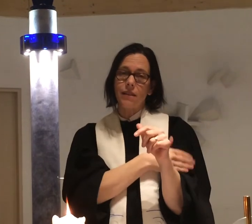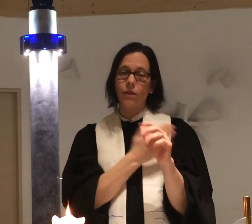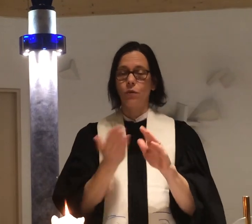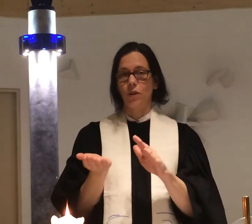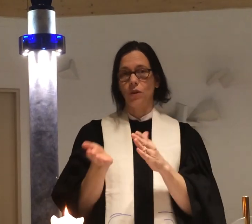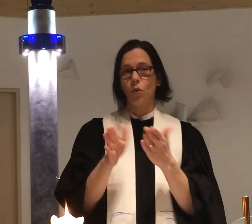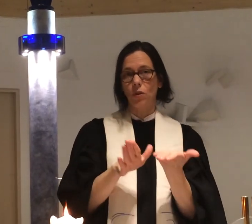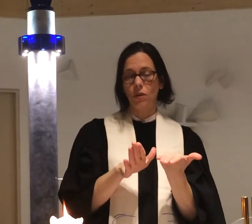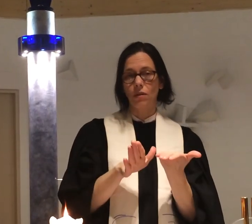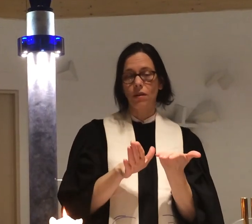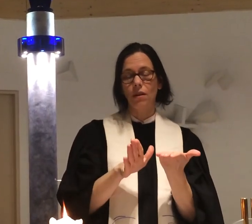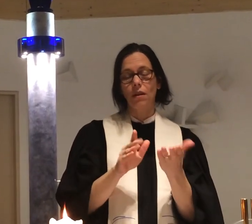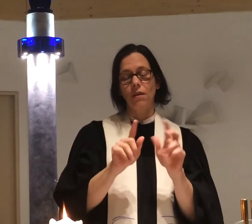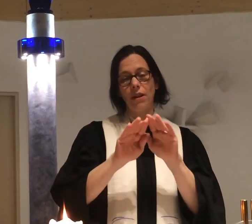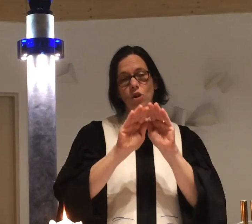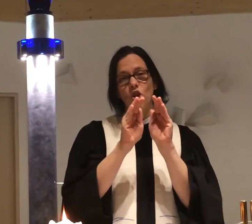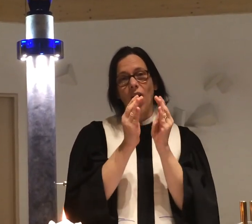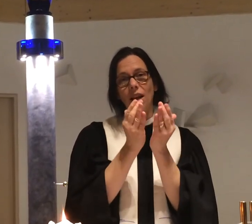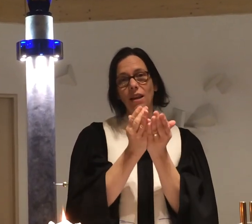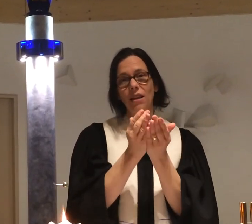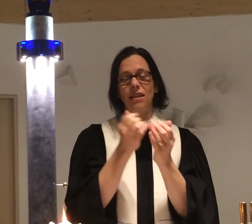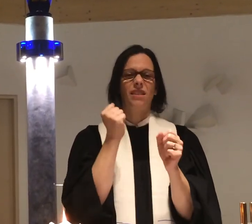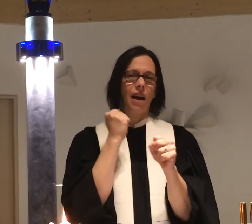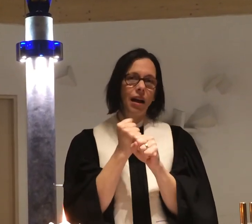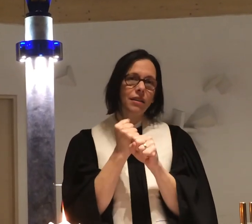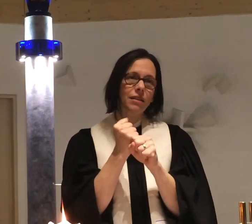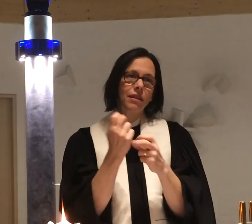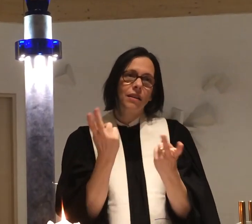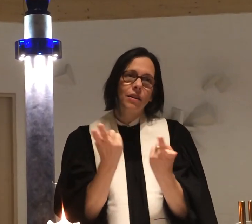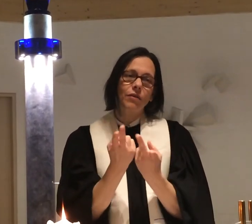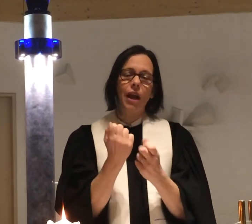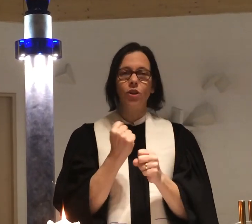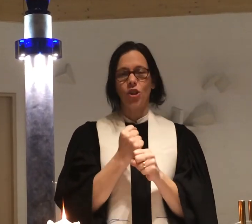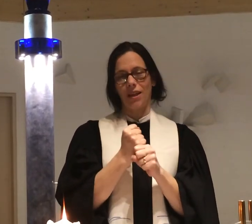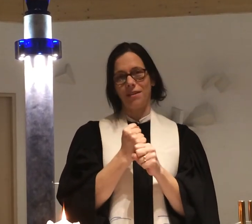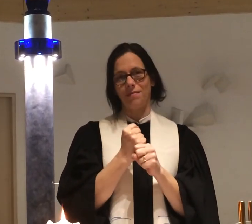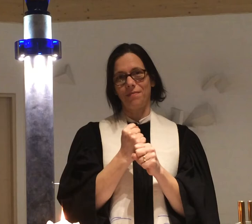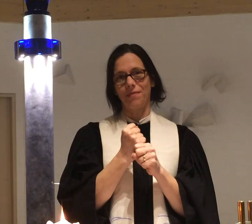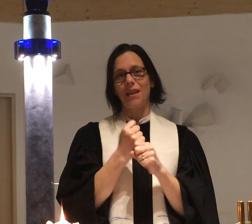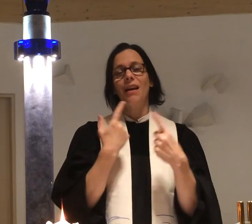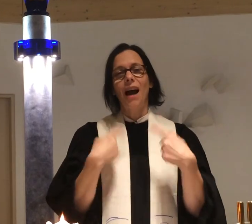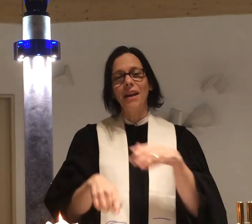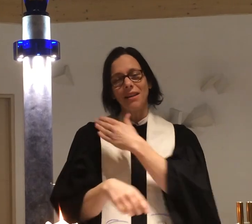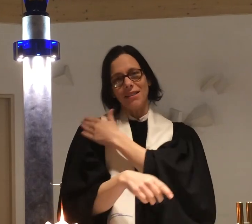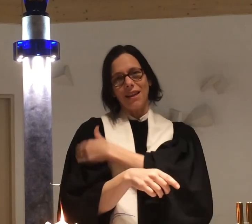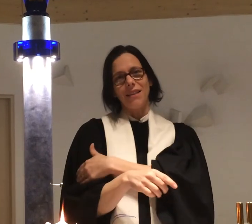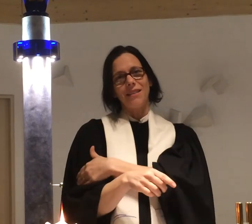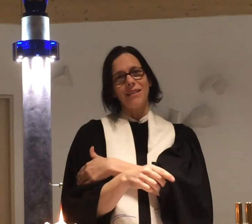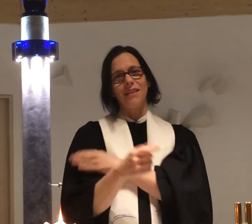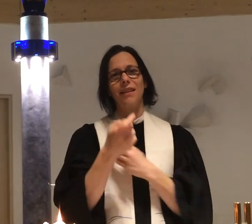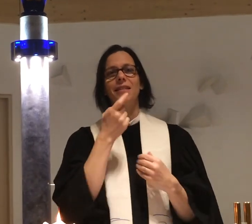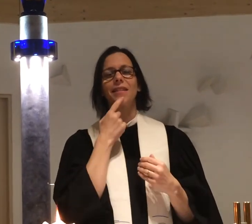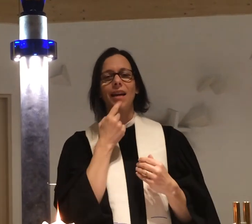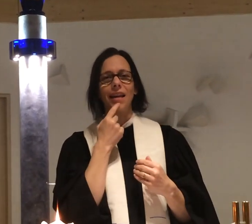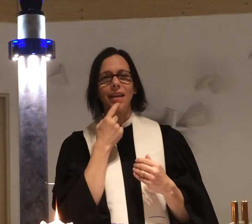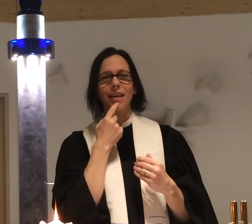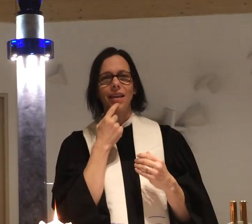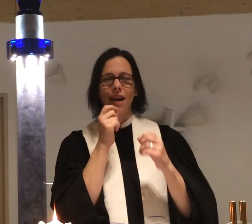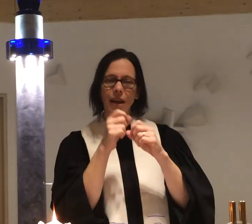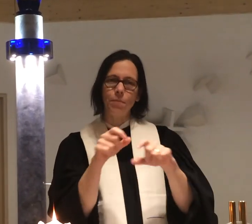für den Tod, weil die Schale ist hart wie ein Stein. Andererseits ist das Ei ein